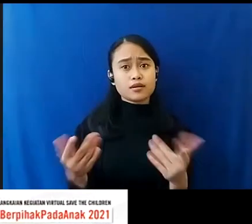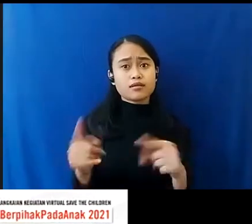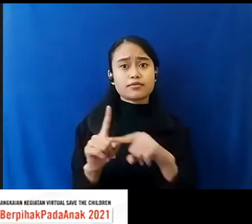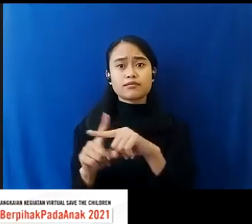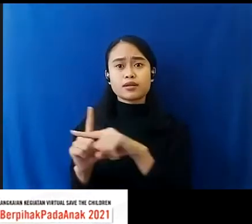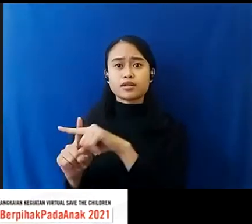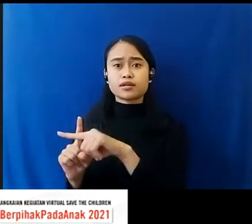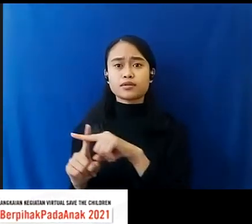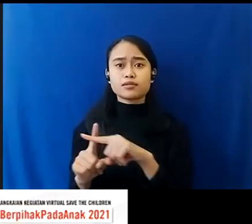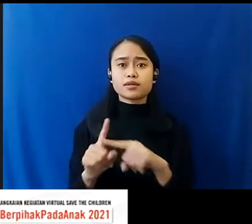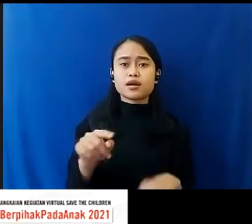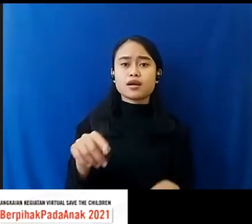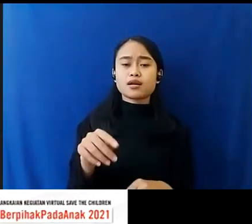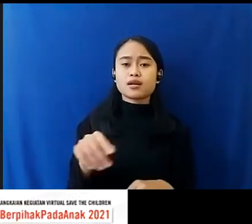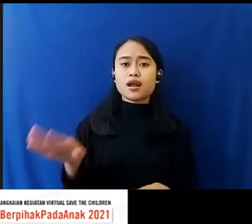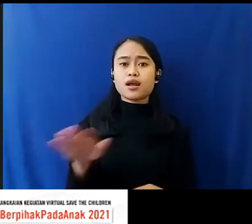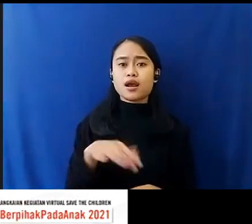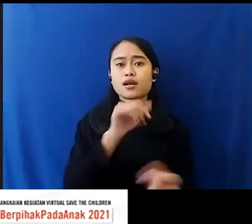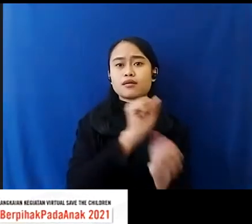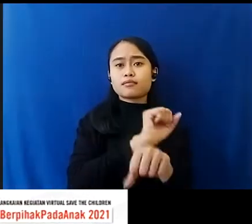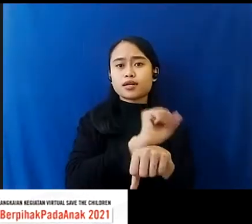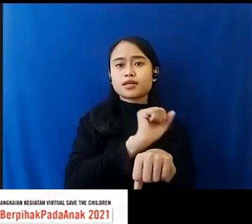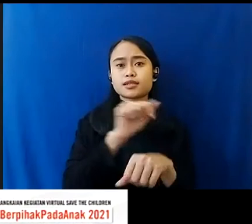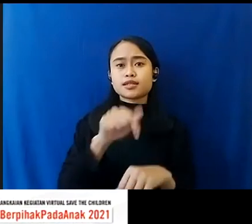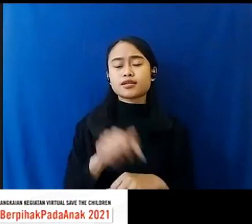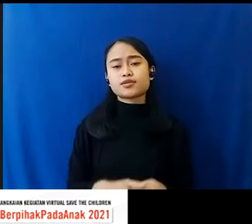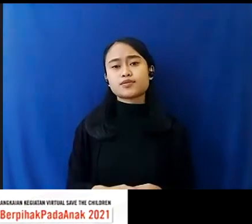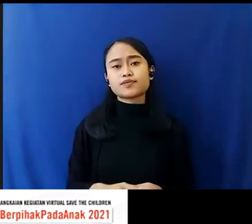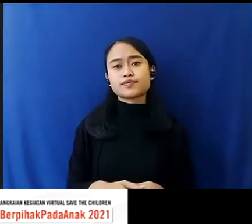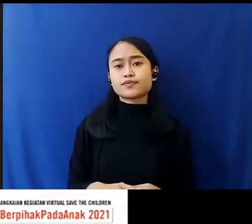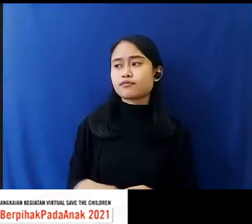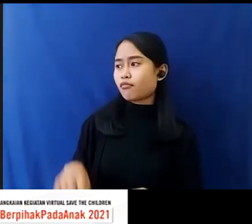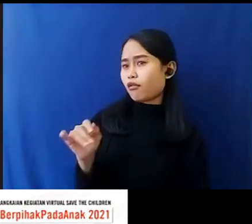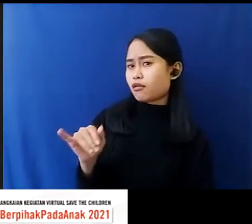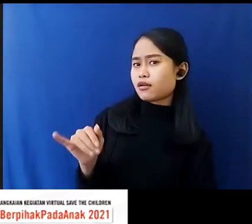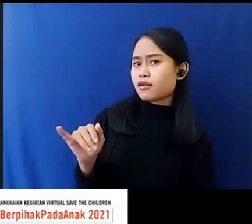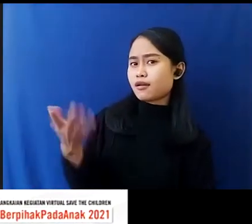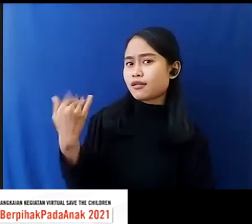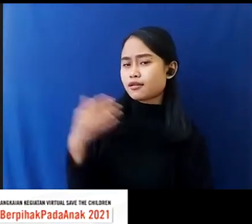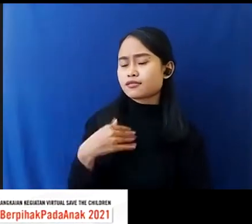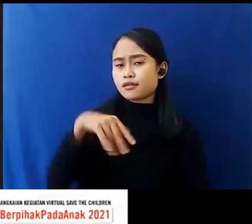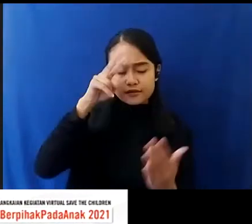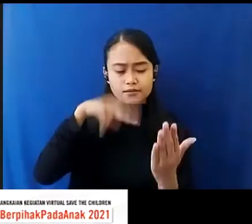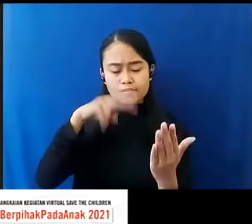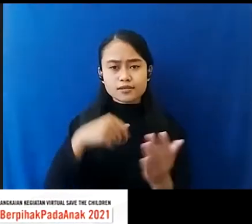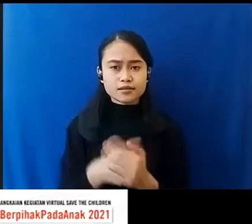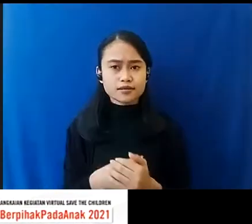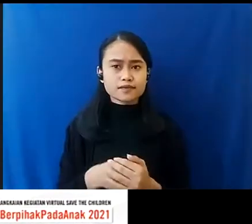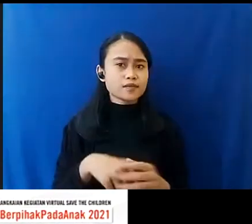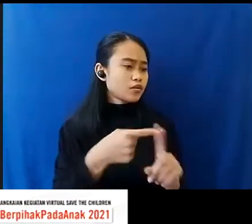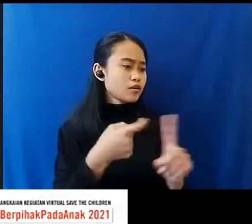Pekerjaan Anak Yang Cukup Signifikan Ini Ya Tadi Siapa Yang Saya sempat Baca Juga Terima kasih Evi